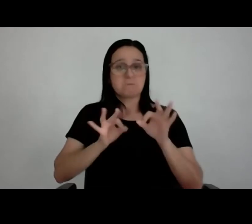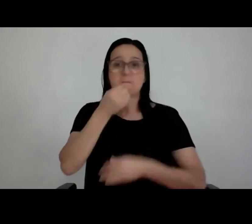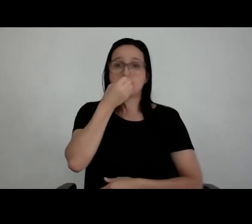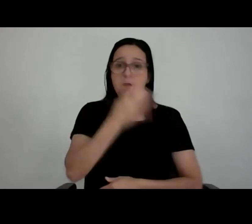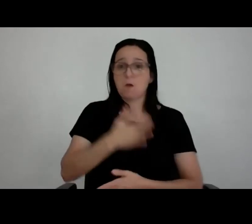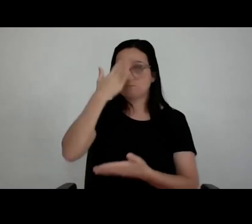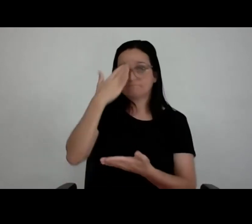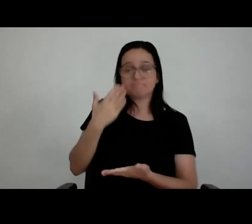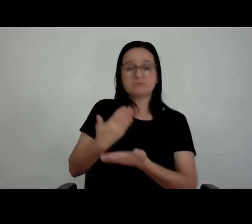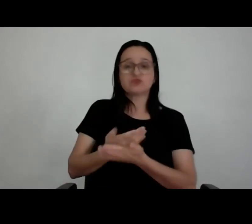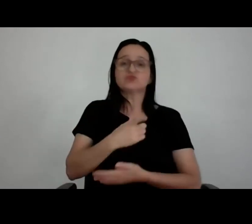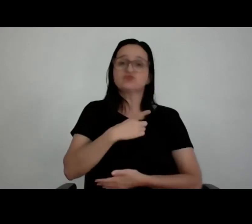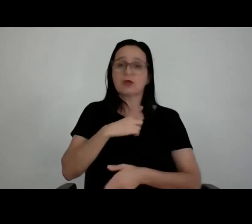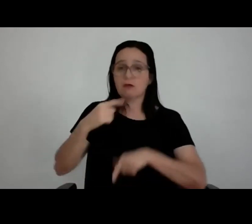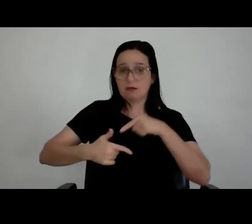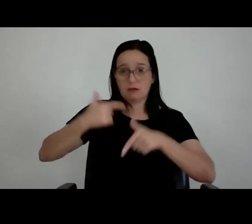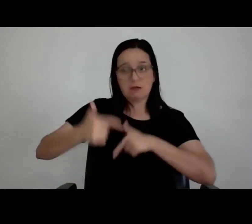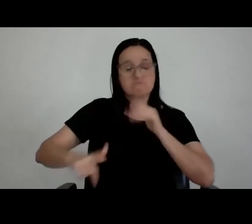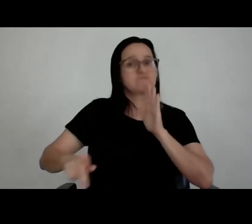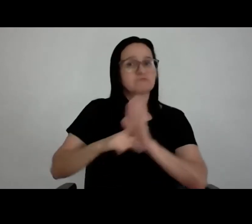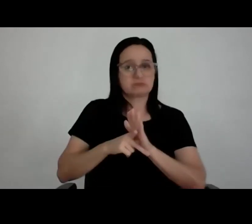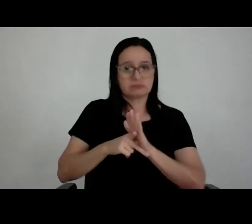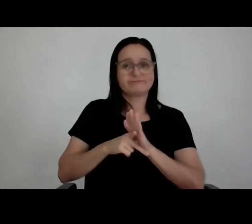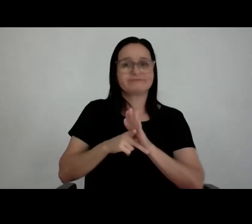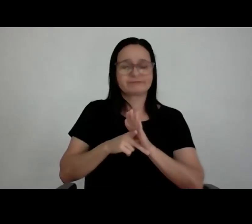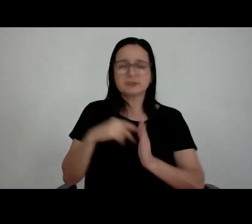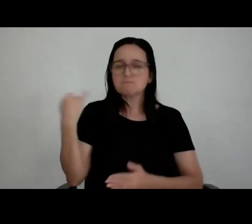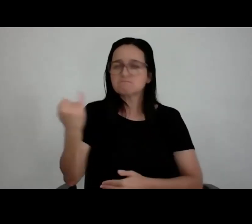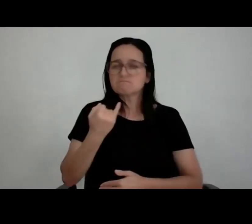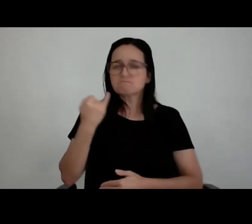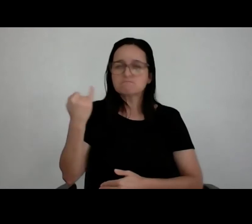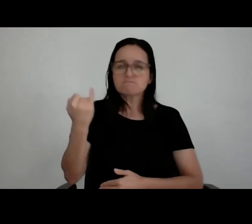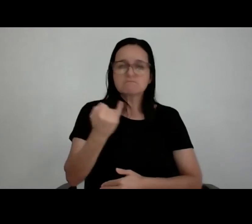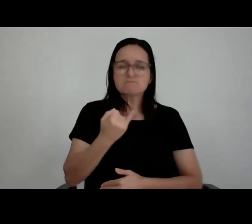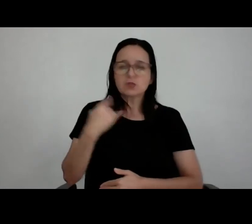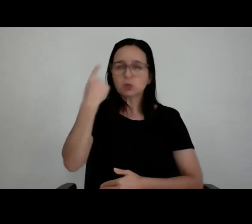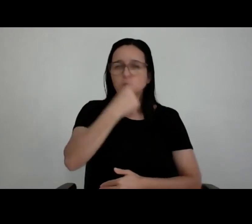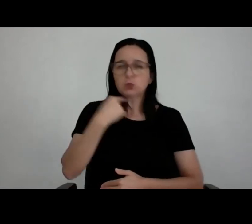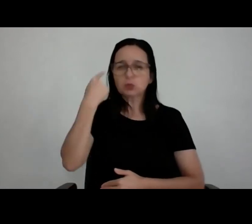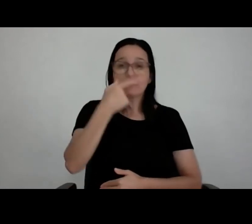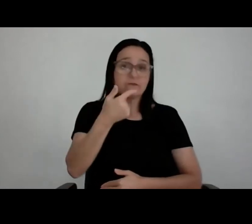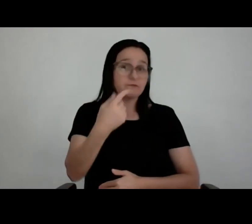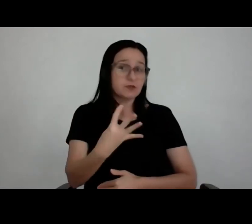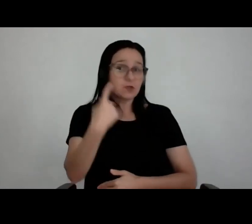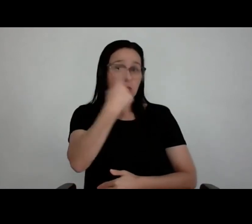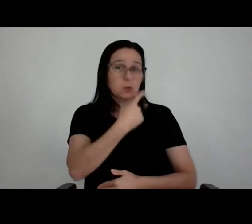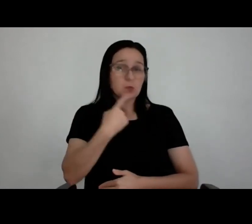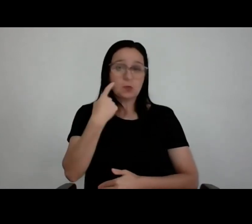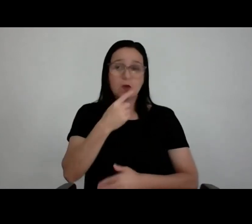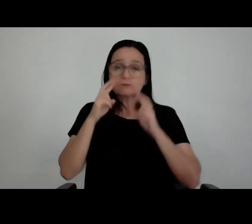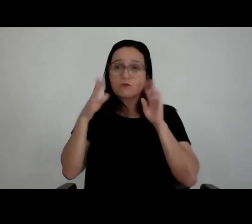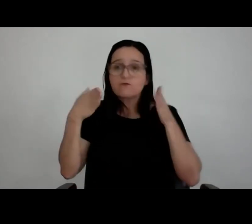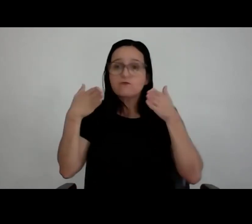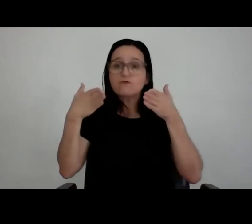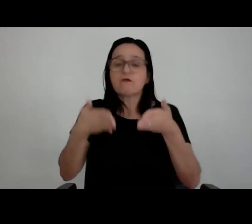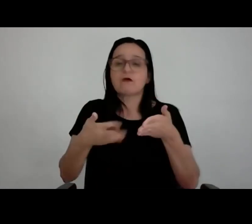conseguir perenidade no seu trabalho, você tem que estar ali ligado 24 horas por dia, todo o tempo, todos os dias, não pode deixar. Você sabe que eu tive